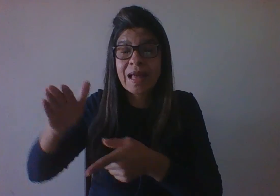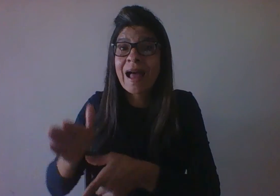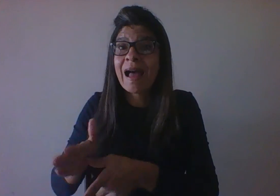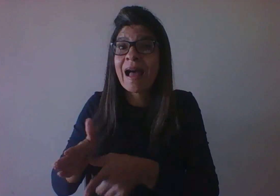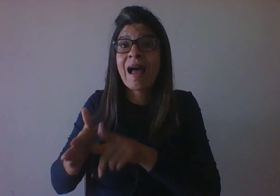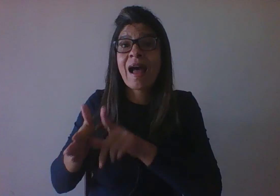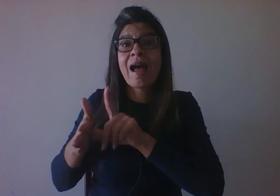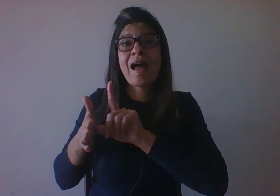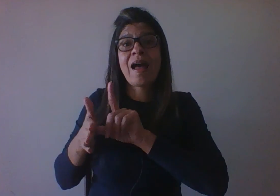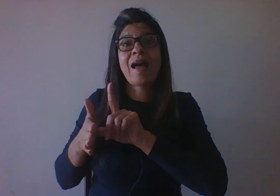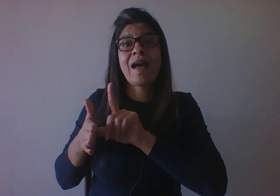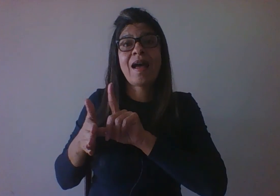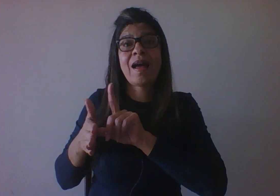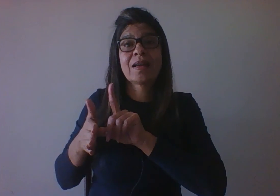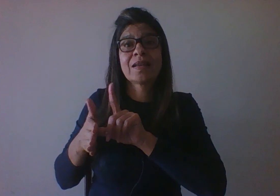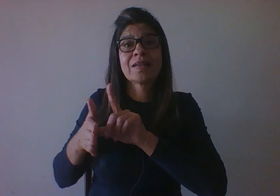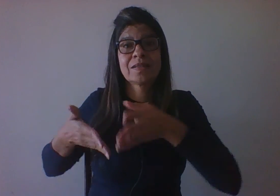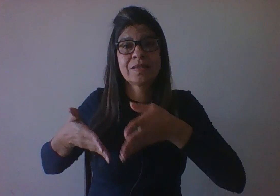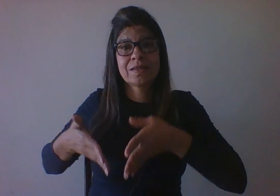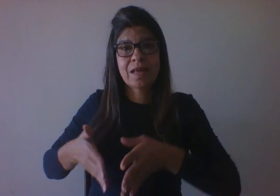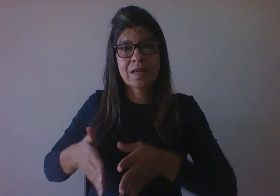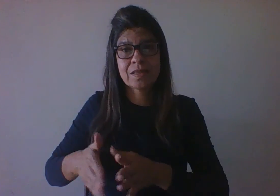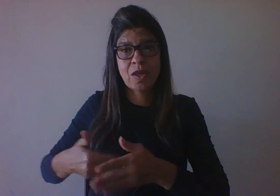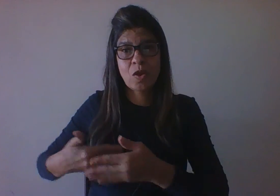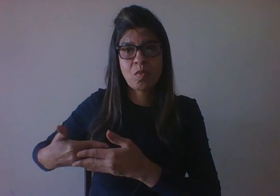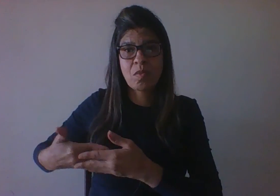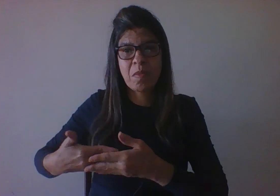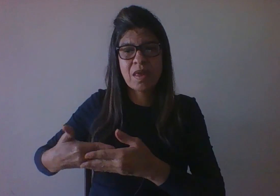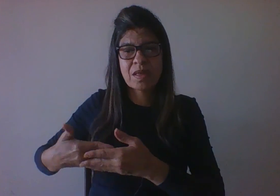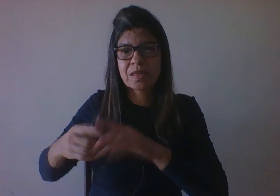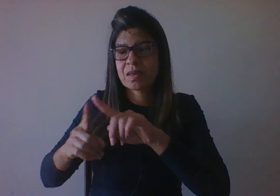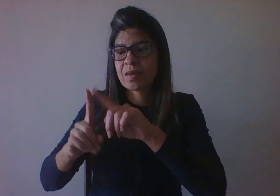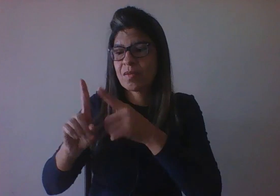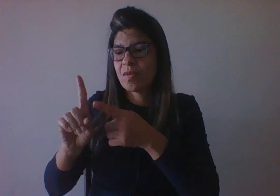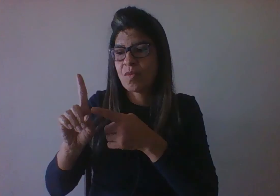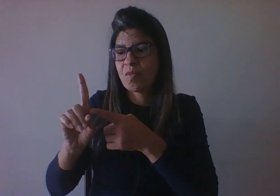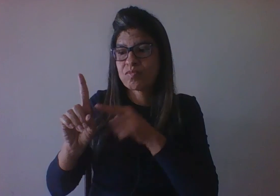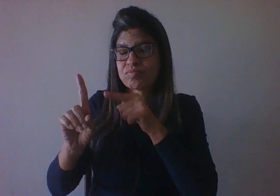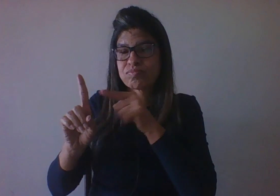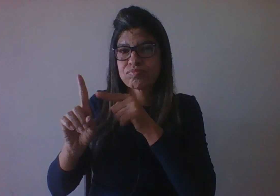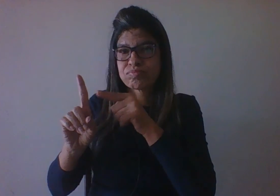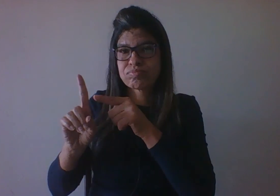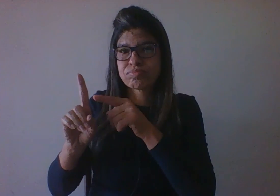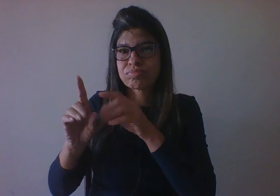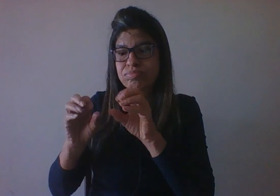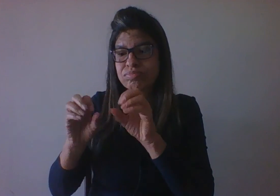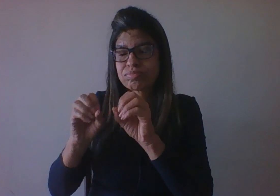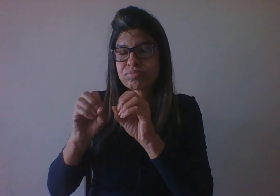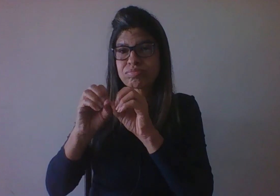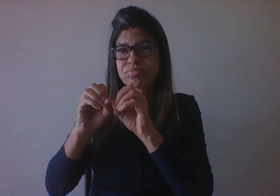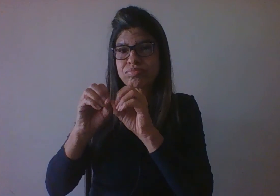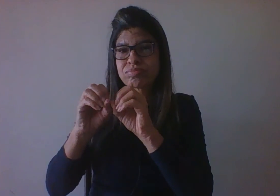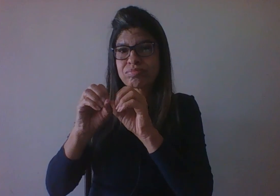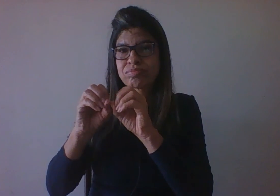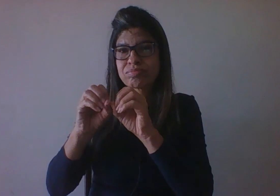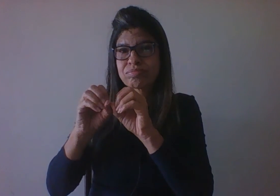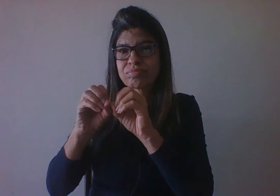duas células, dois gametas dos seus pais que se fundiram para formar um óvulo e que em nove meses de